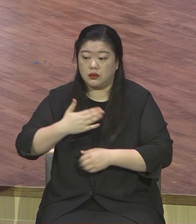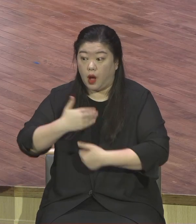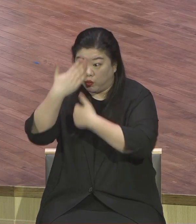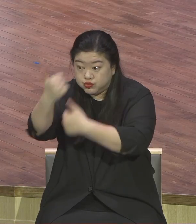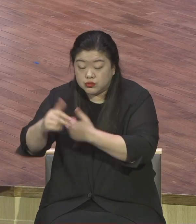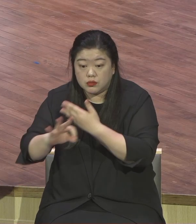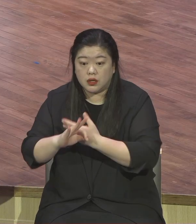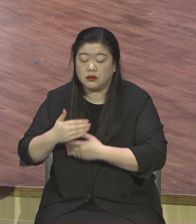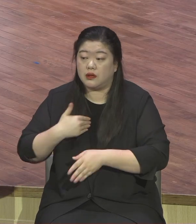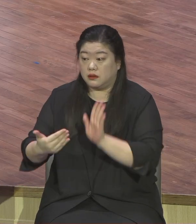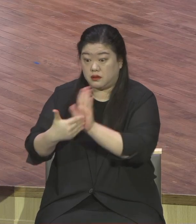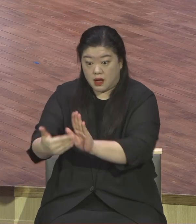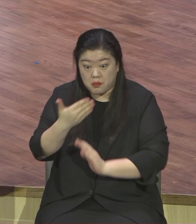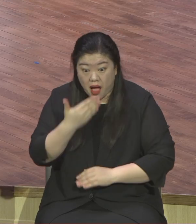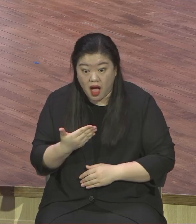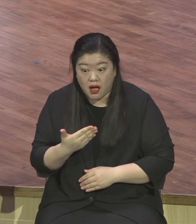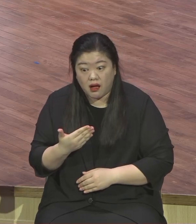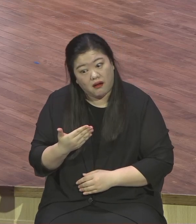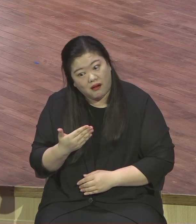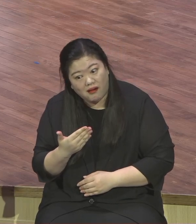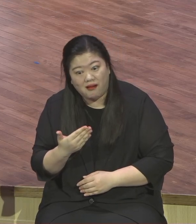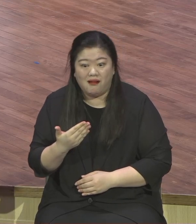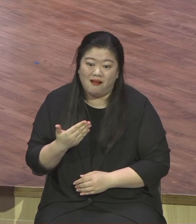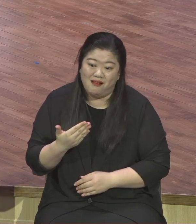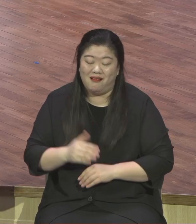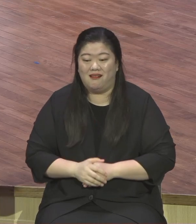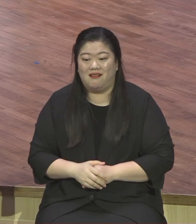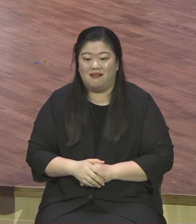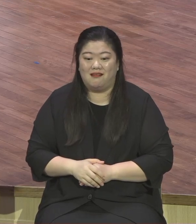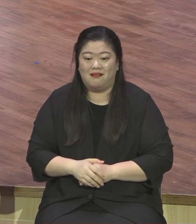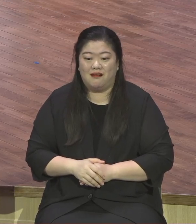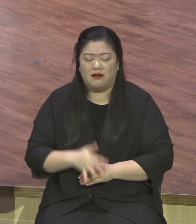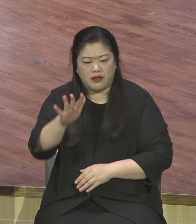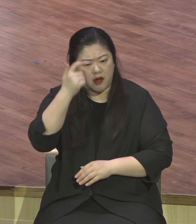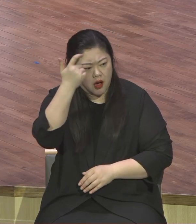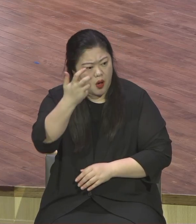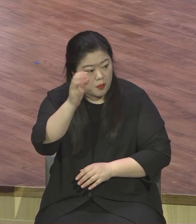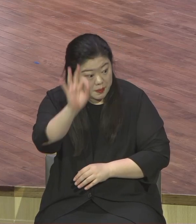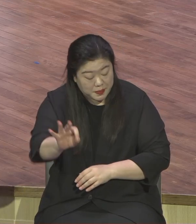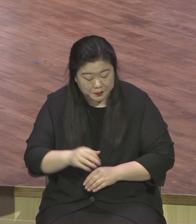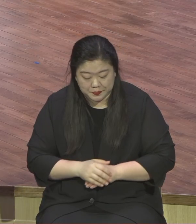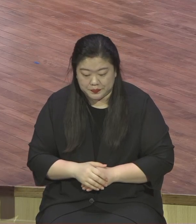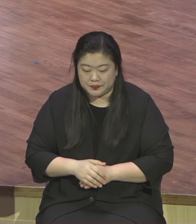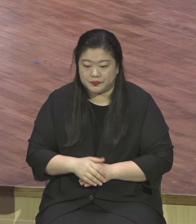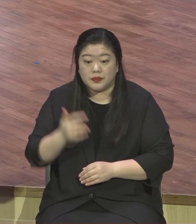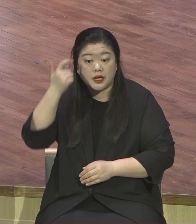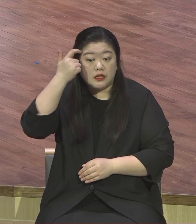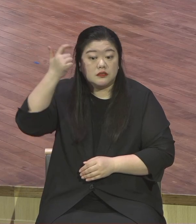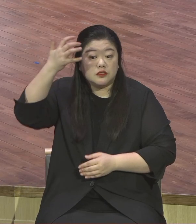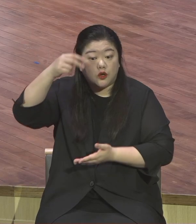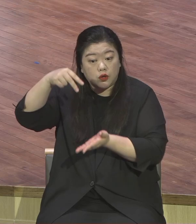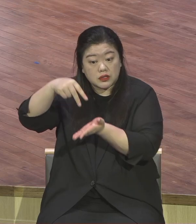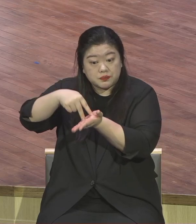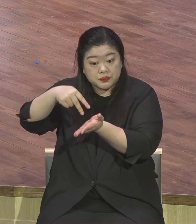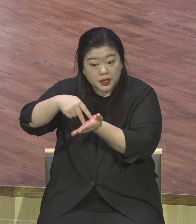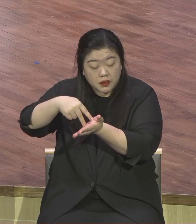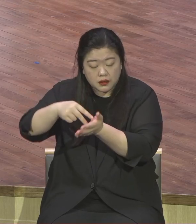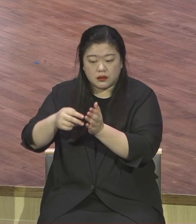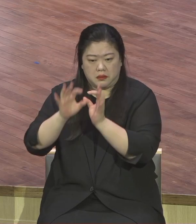말씀 예수님 말씀 무슨 뜻인가 하면요 영적으로 해석해야 돼요 영적으로 예수님이 말씀하시는 거예요 임금이